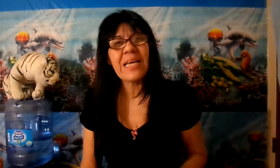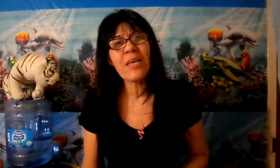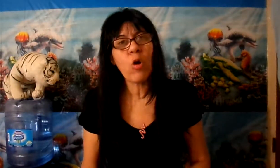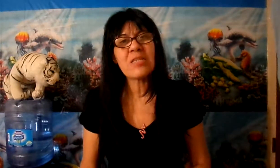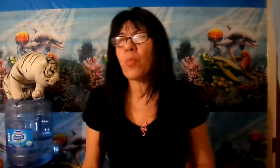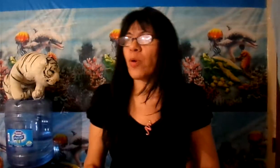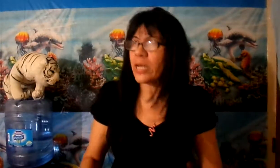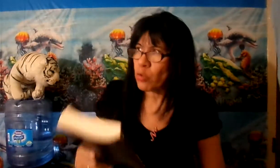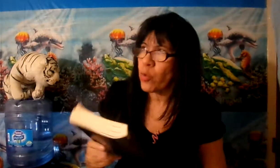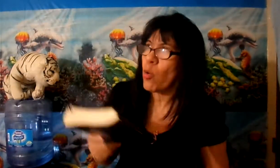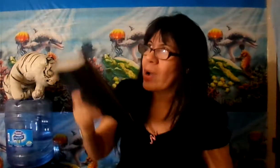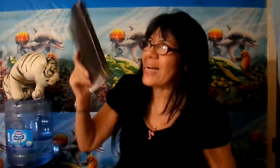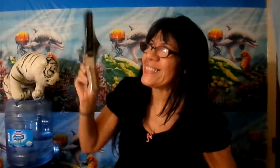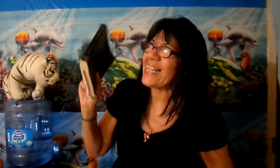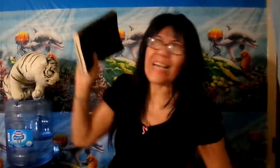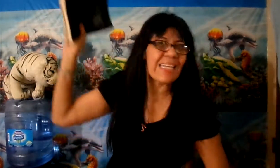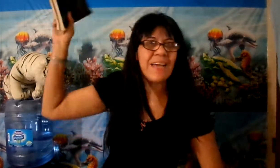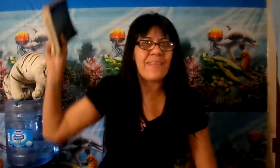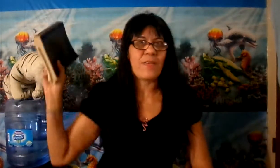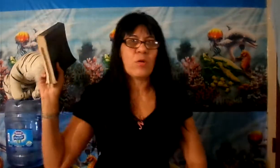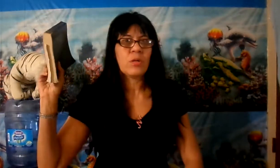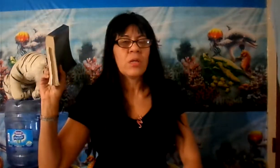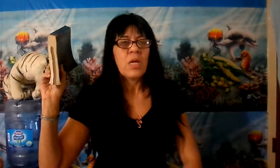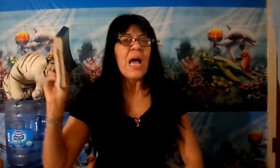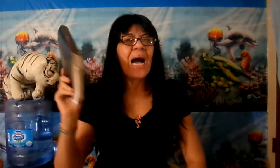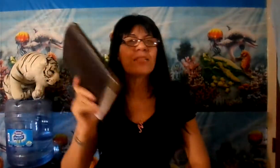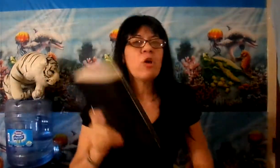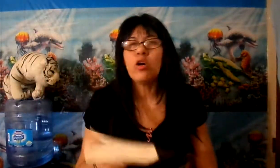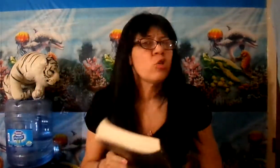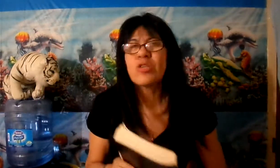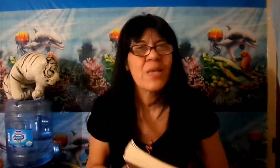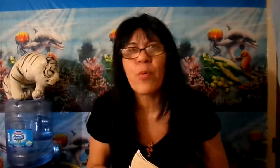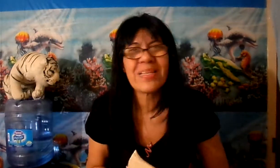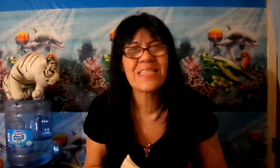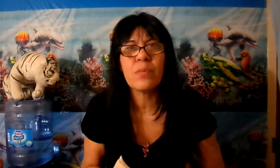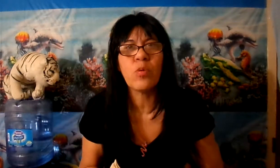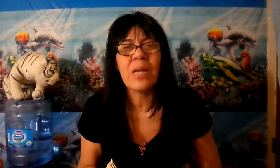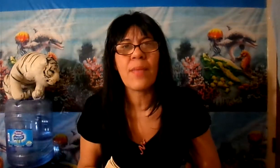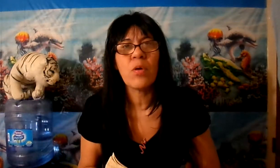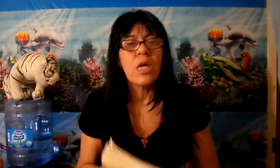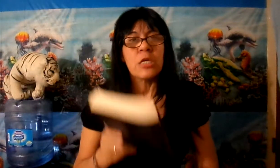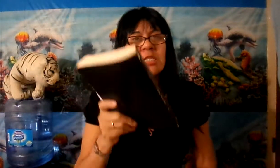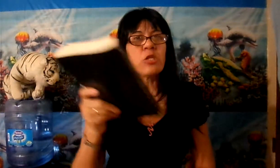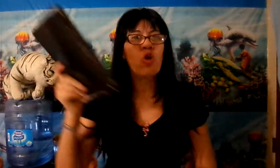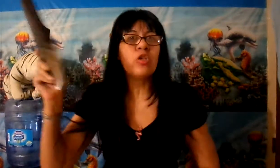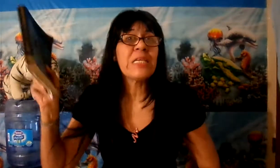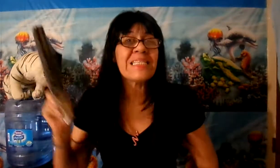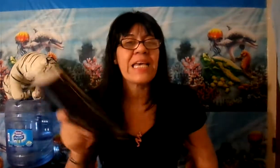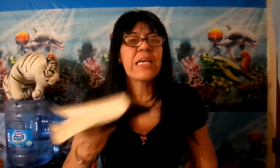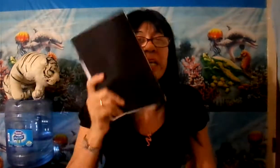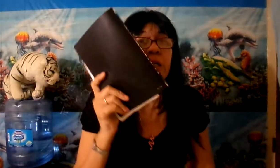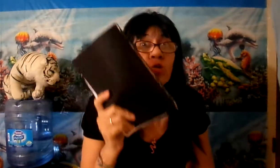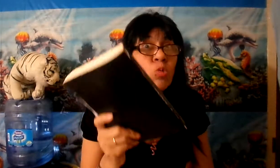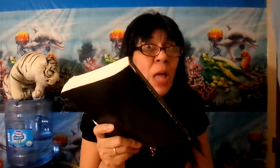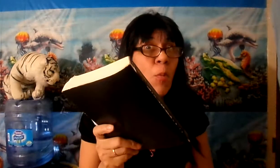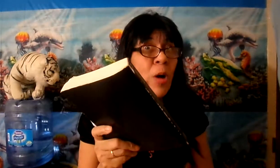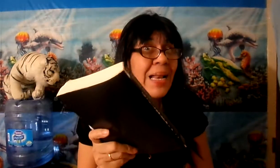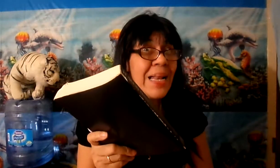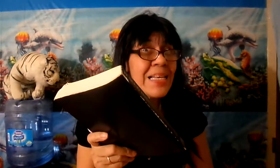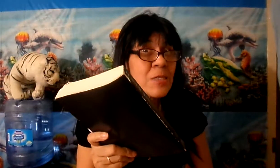digo eso? Porque tú provocaste la ira de Dios. A Dios no se puede ser burlado. Si Dios dice que una mujer el hizo